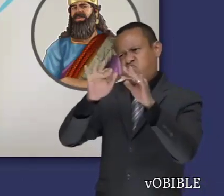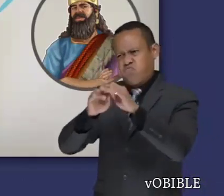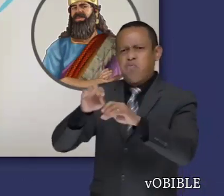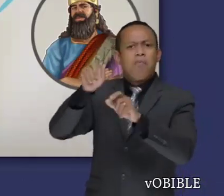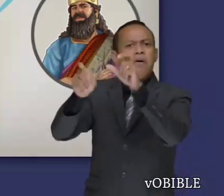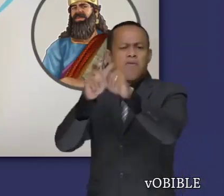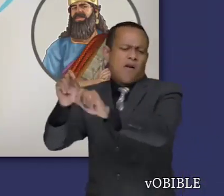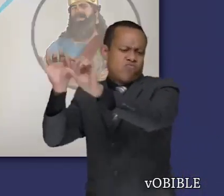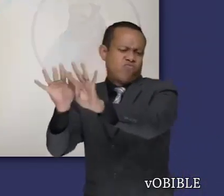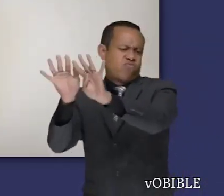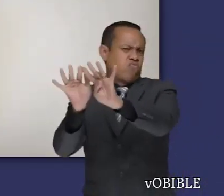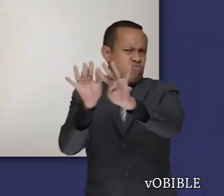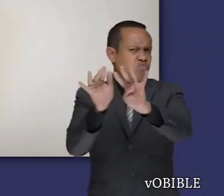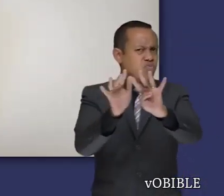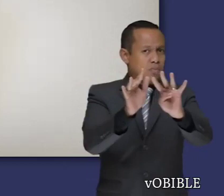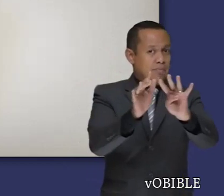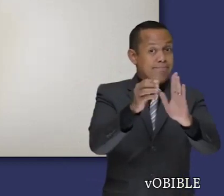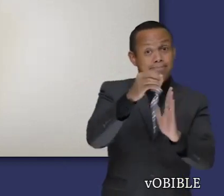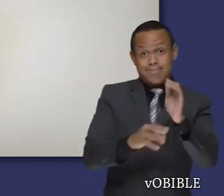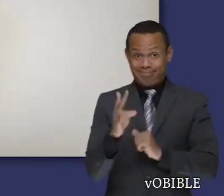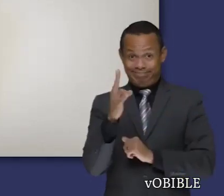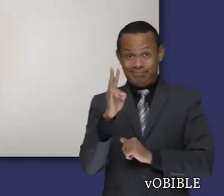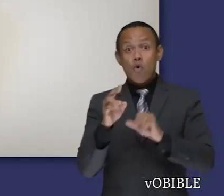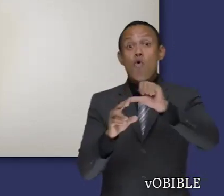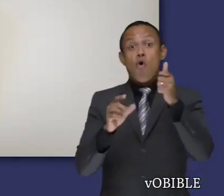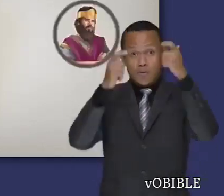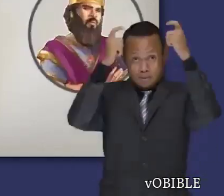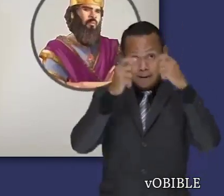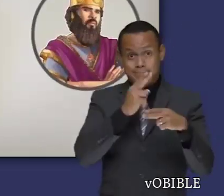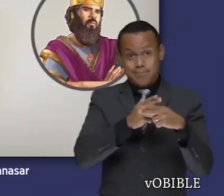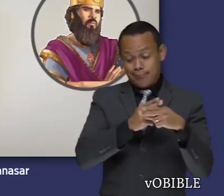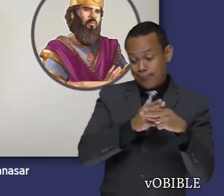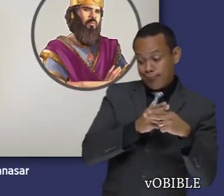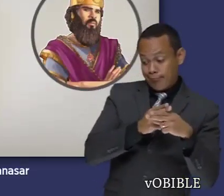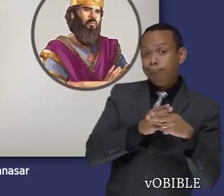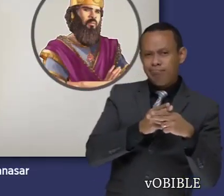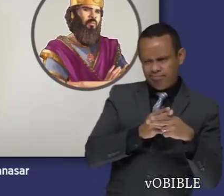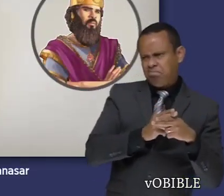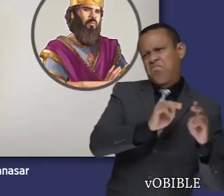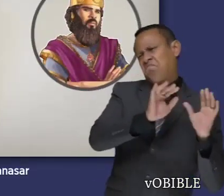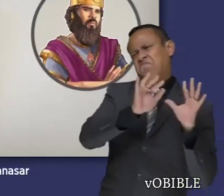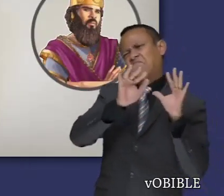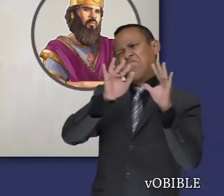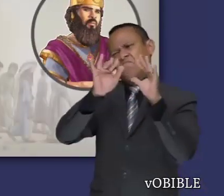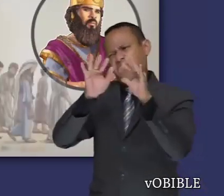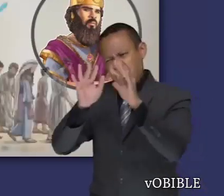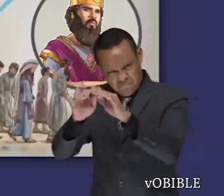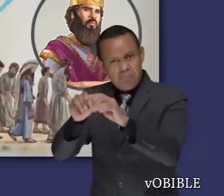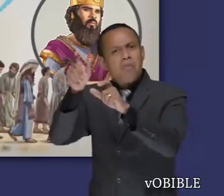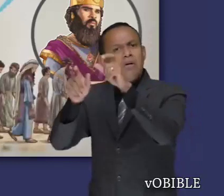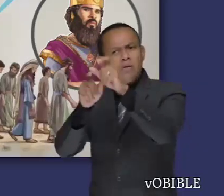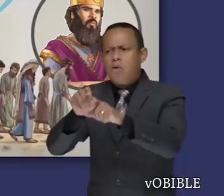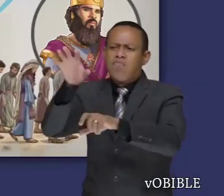destierro. En el capítulo 17, el rey Salmanazar de Asiria también invade Israel y se